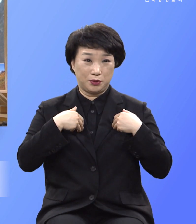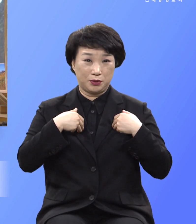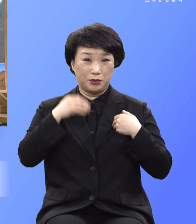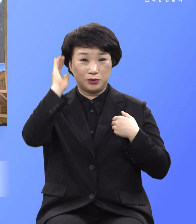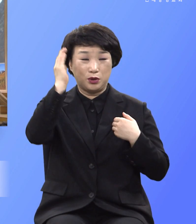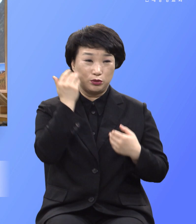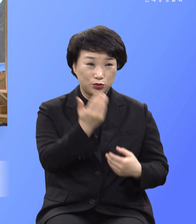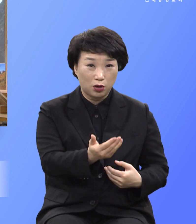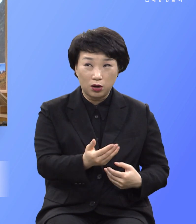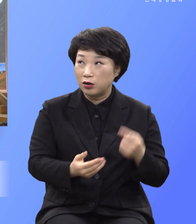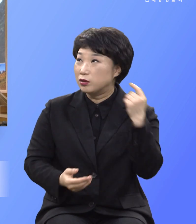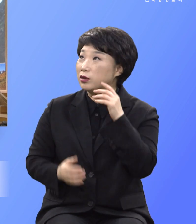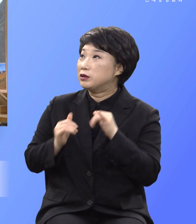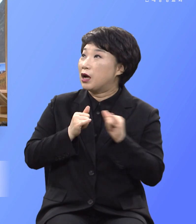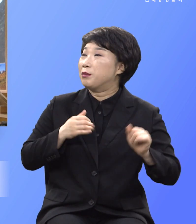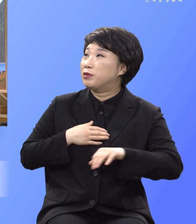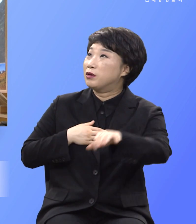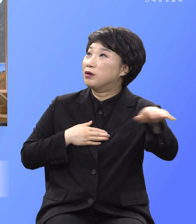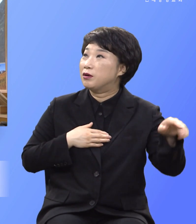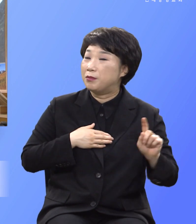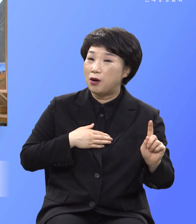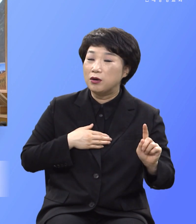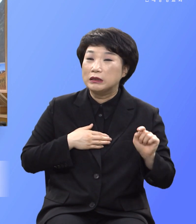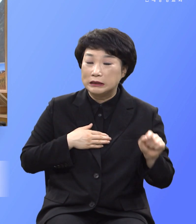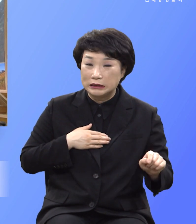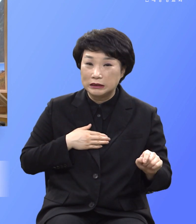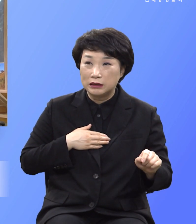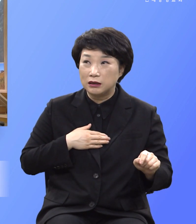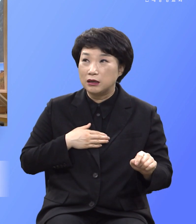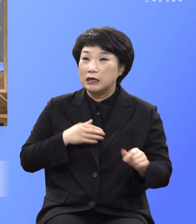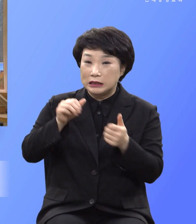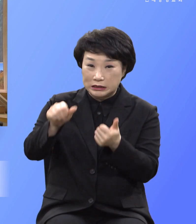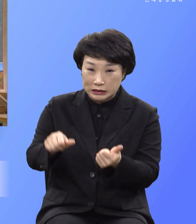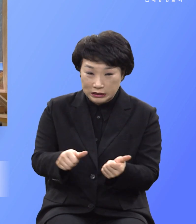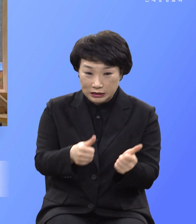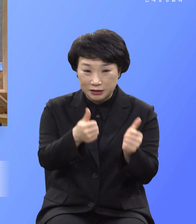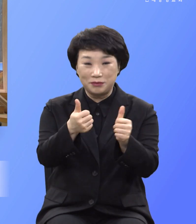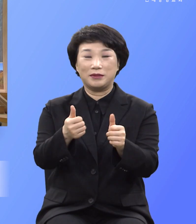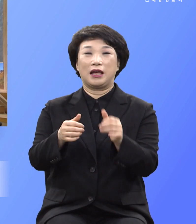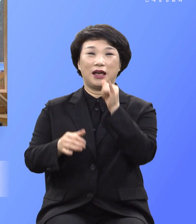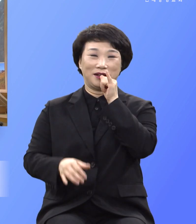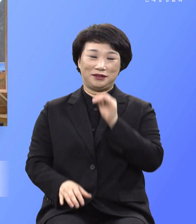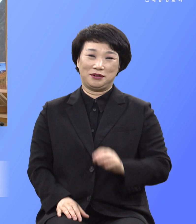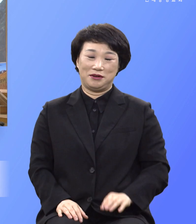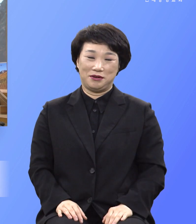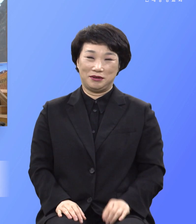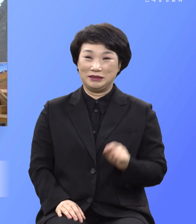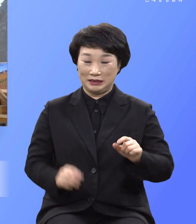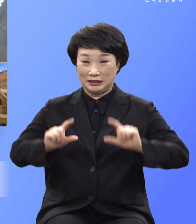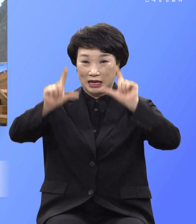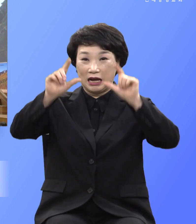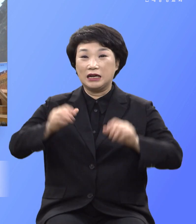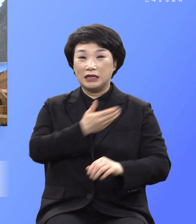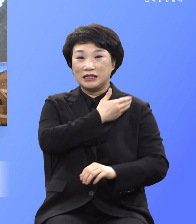이 말을 받는 사람들은 침예를 받음에 이 나라의 제자의 수가